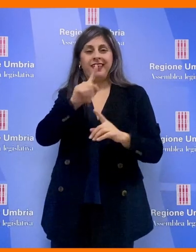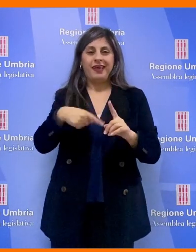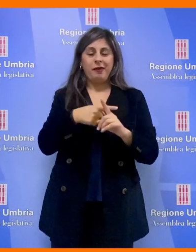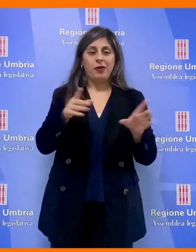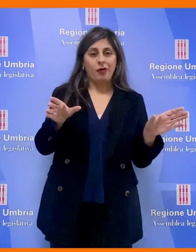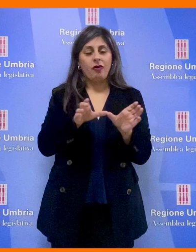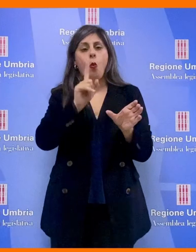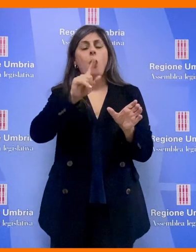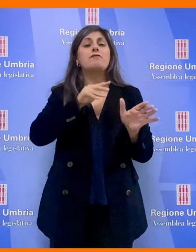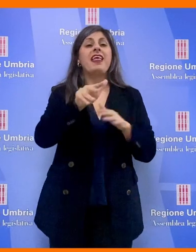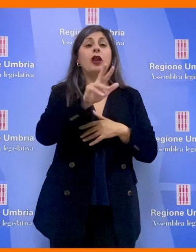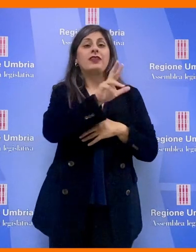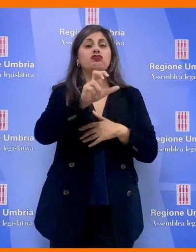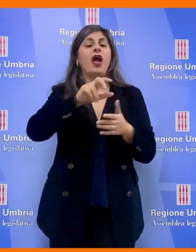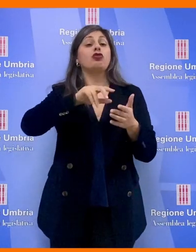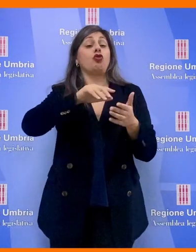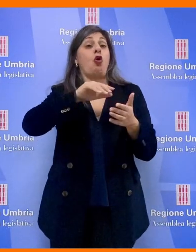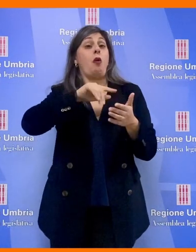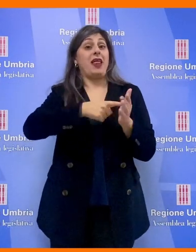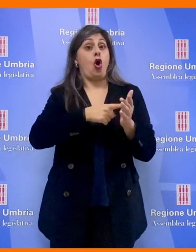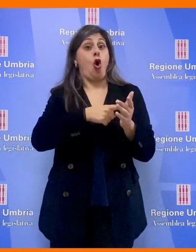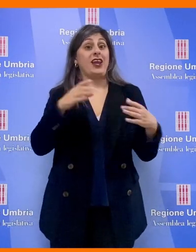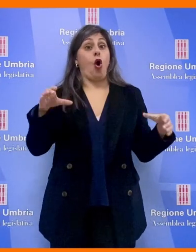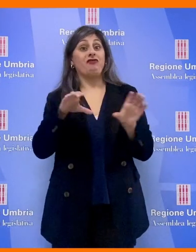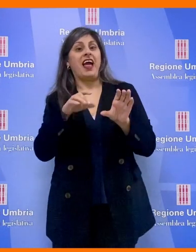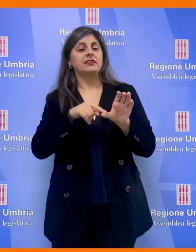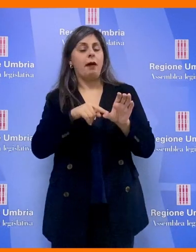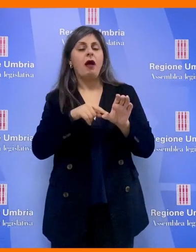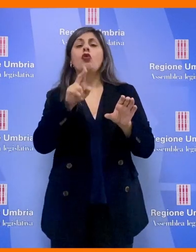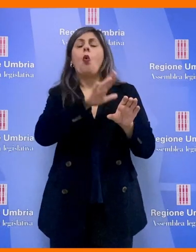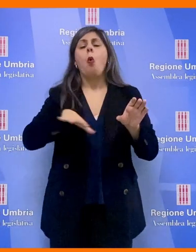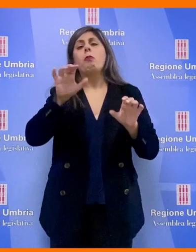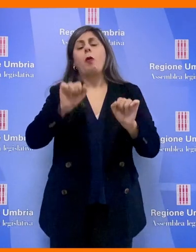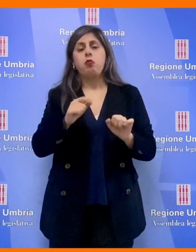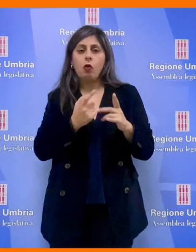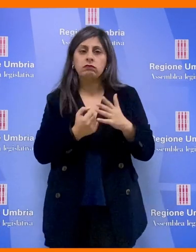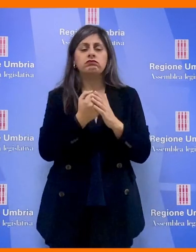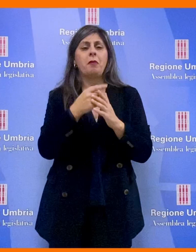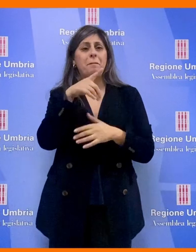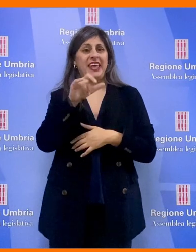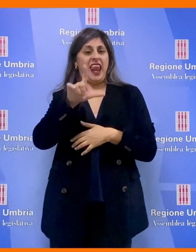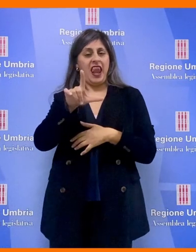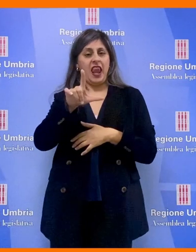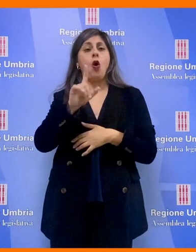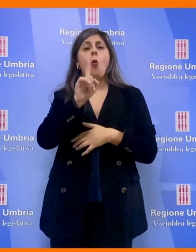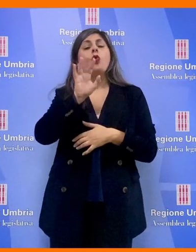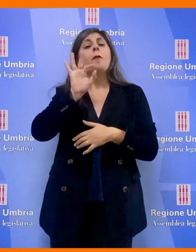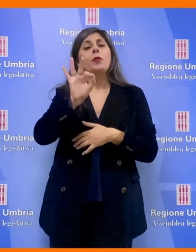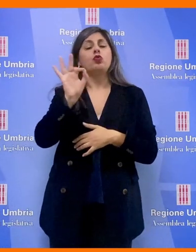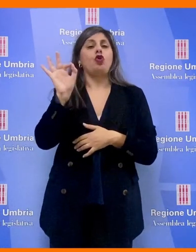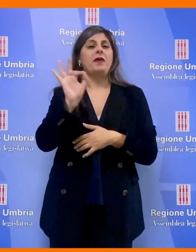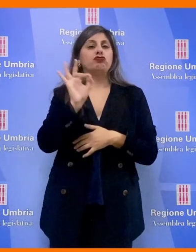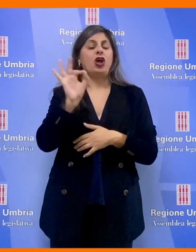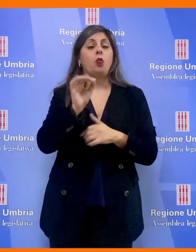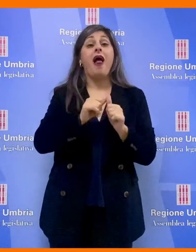aggiungono 1 miliardo e 300 milioni di cofinanziamento, l'Umbria potrà sostenere il PIL per un punto